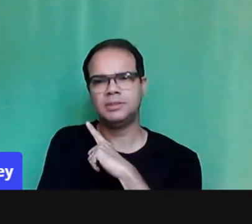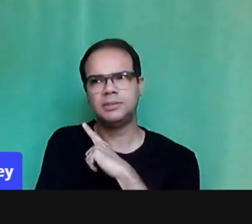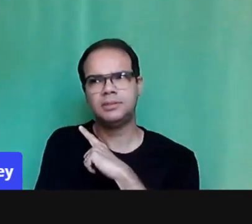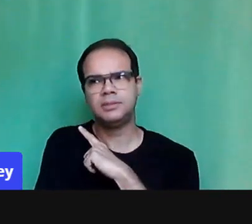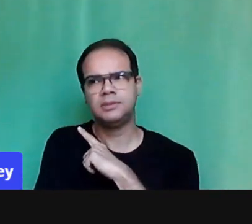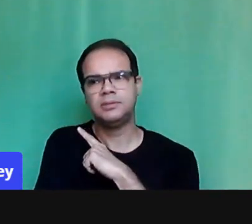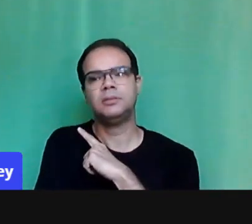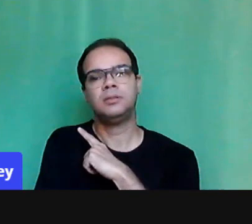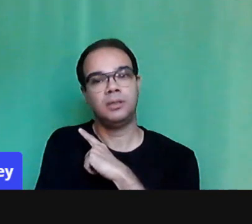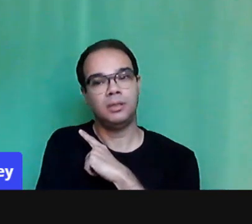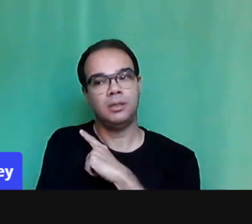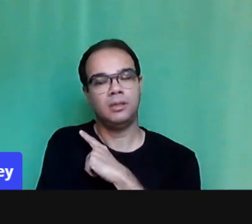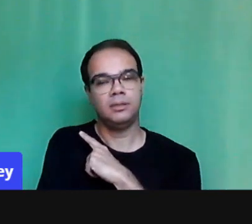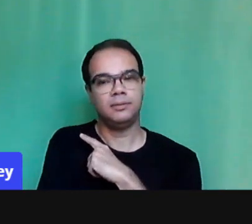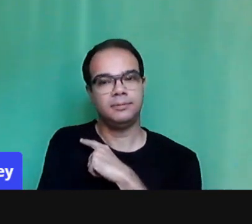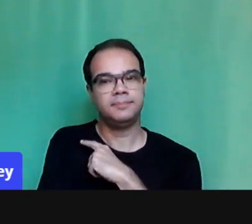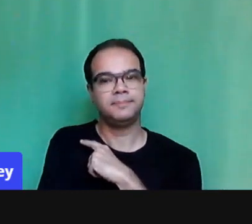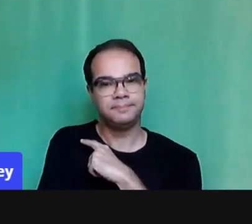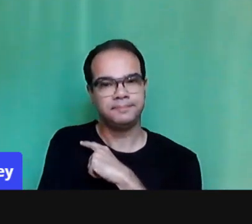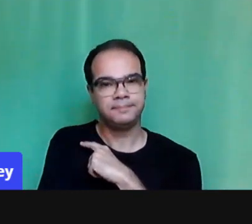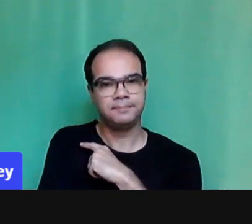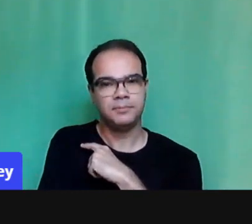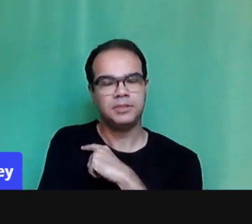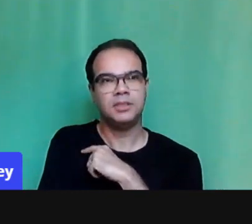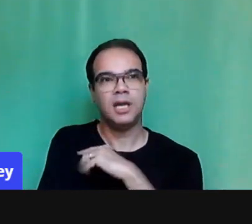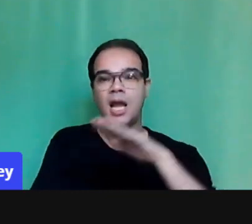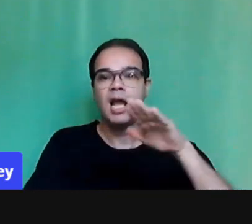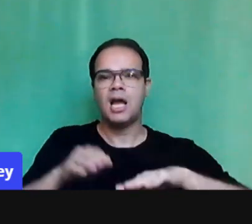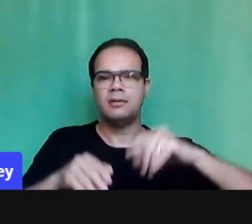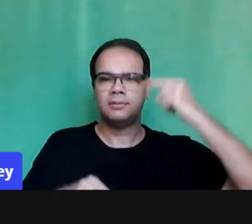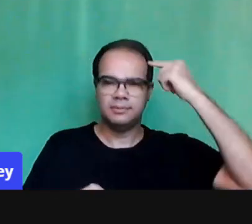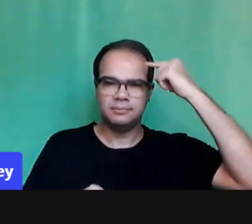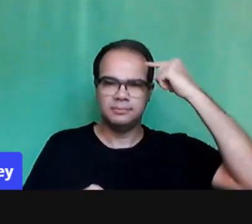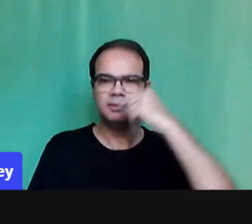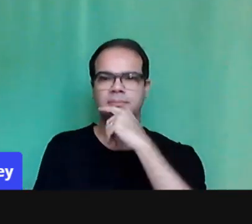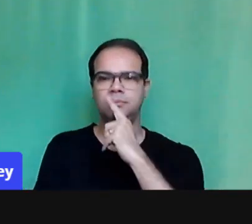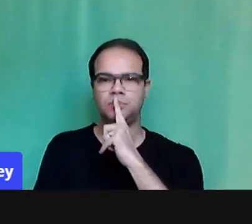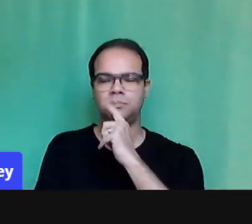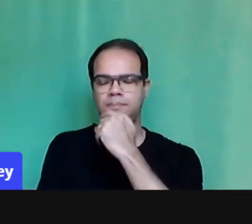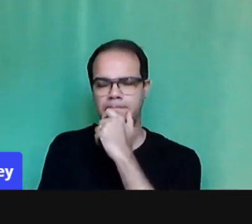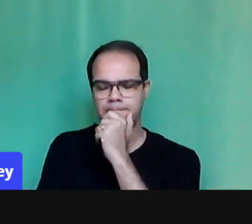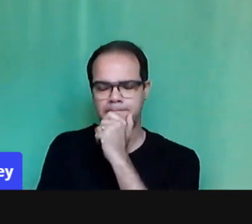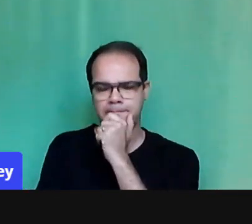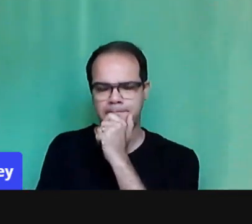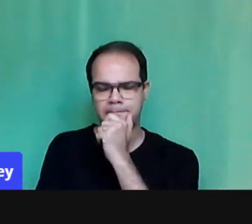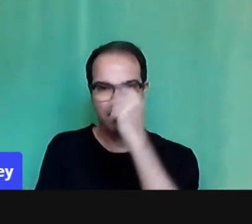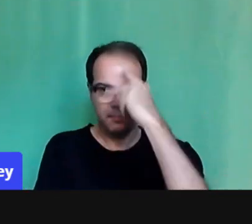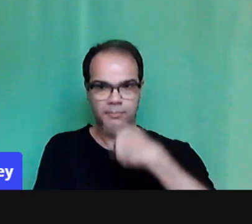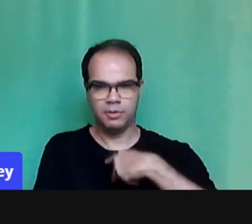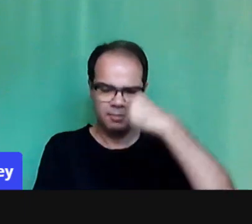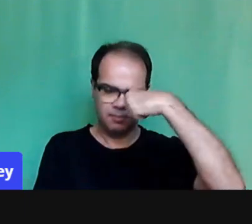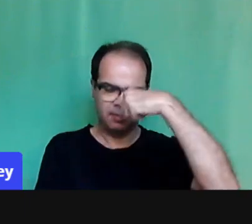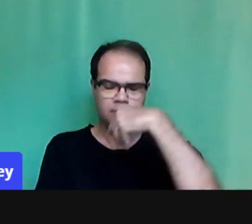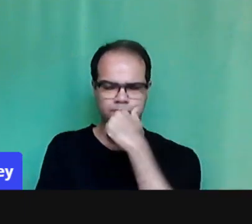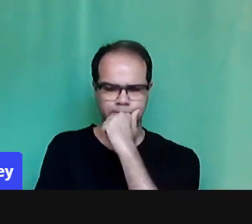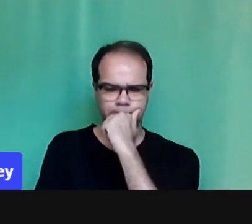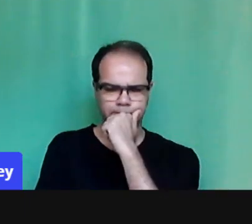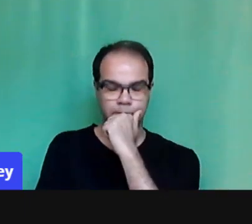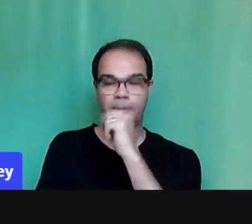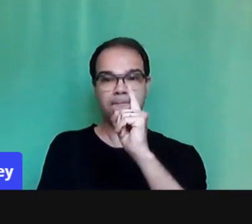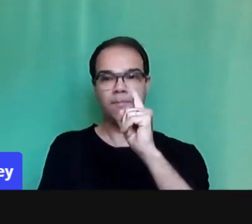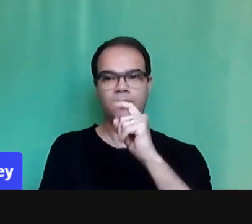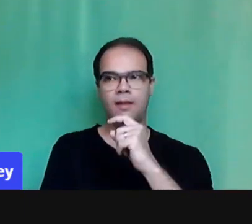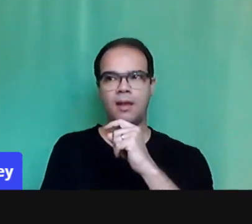posicionar, né? Pensar em voz alta, porque quando eu penso em voz alta, eu organizo o meu pensamento. Então,